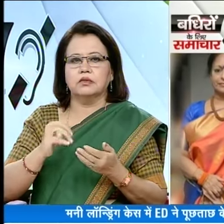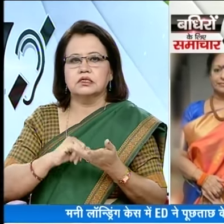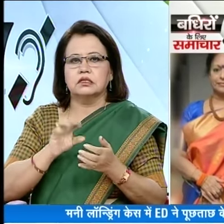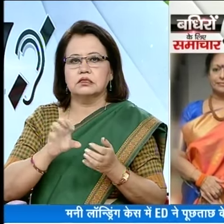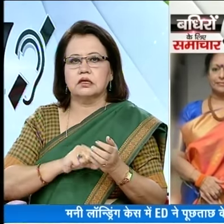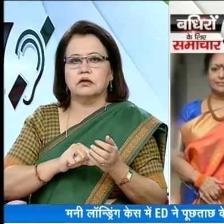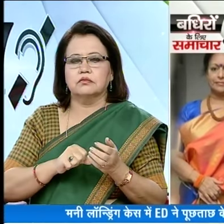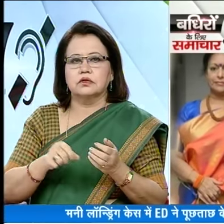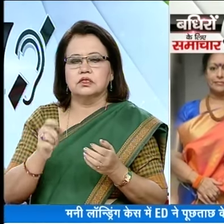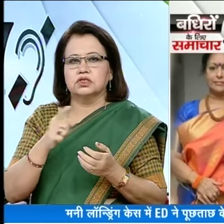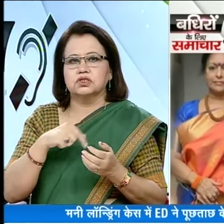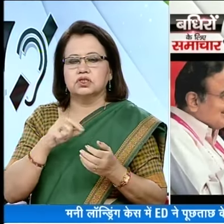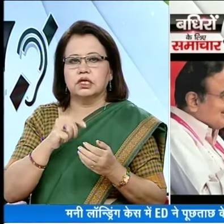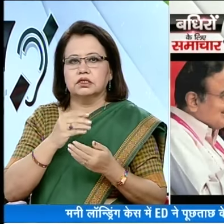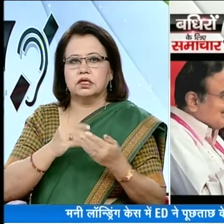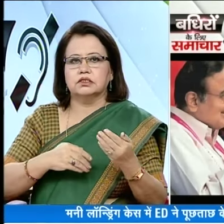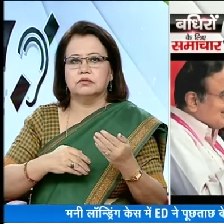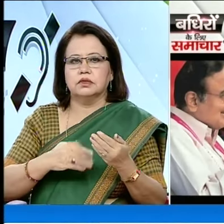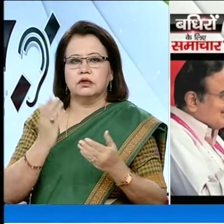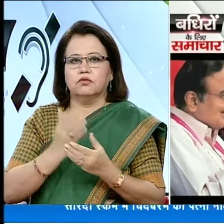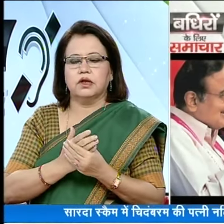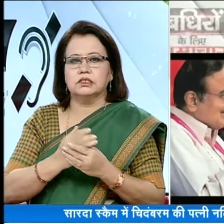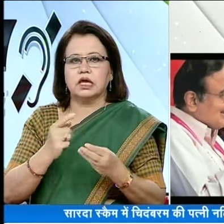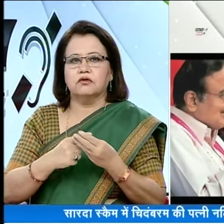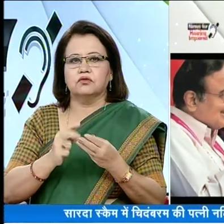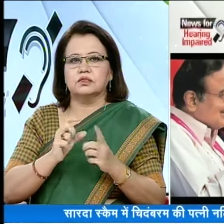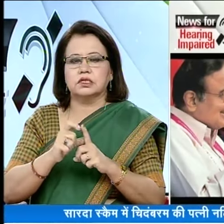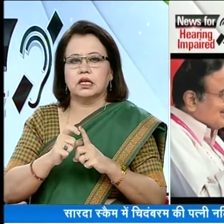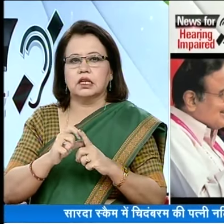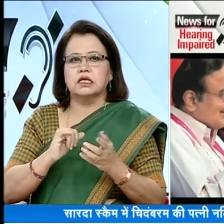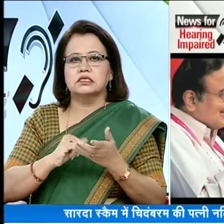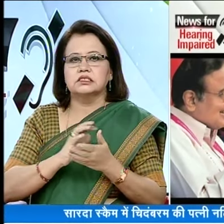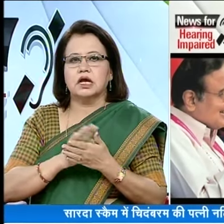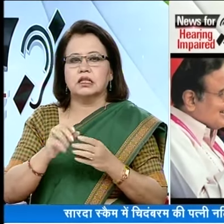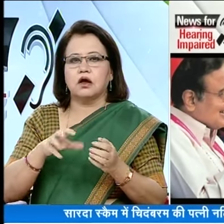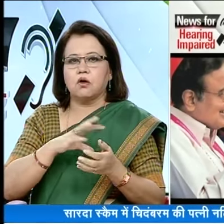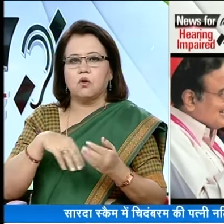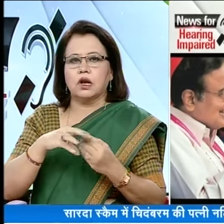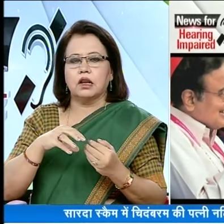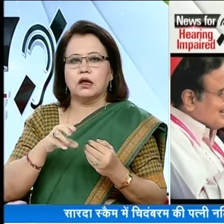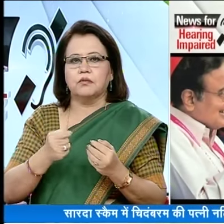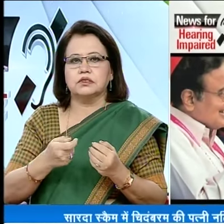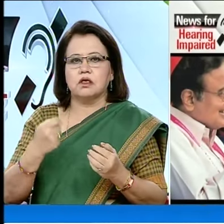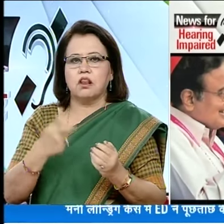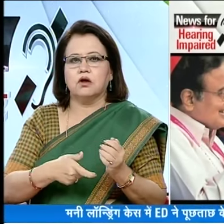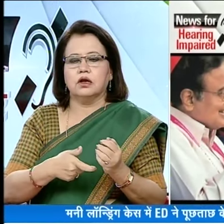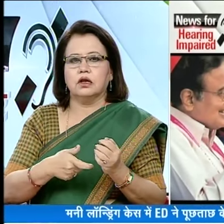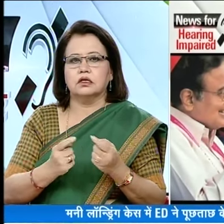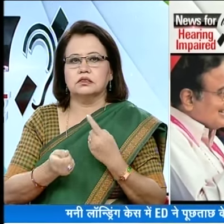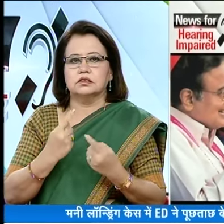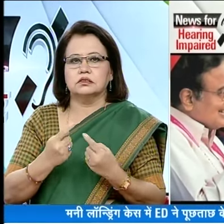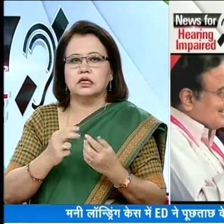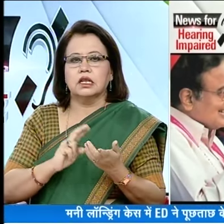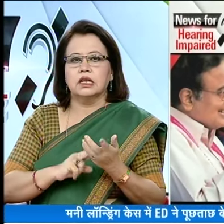सारदा स्कैम की छटी चार्चीट में दर्च किया है। enforcement डारेक्ट्रेट ने सार्दा घुटाले से जुड़े money laundering केज की